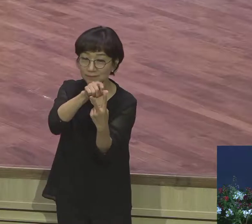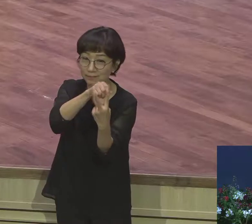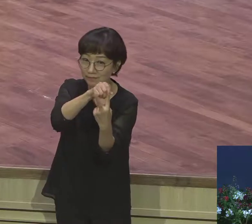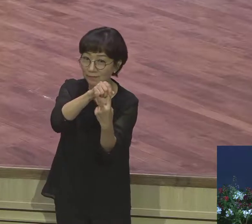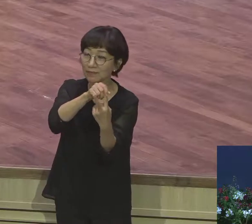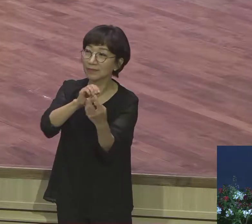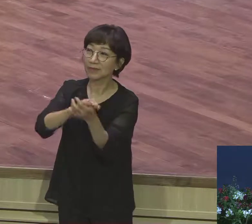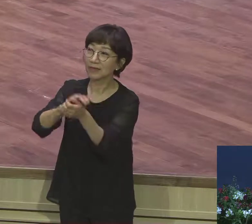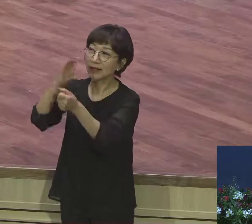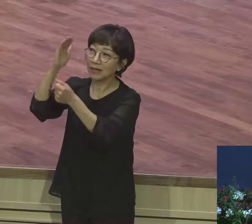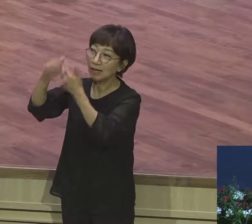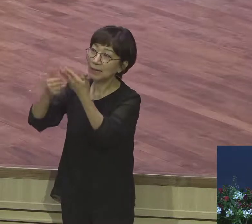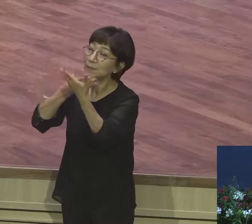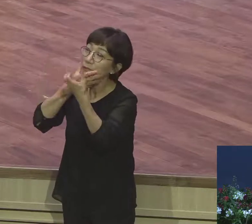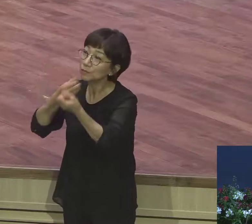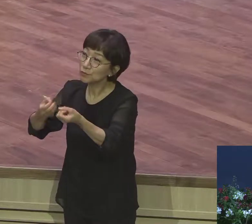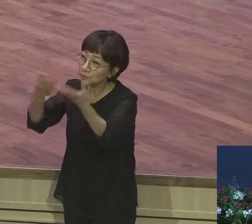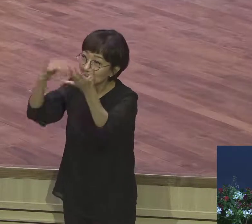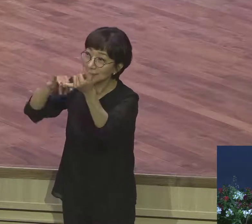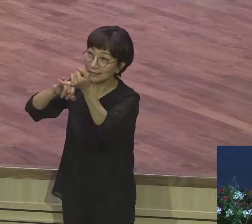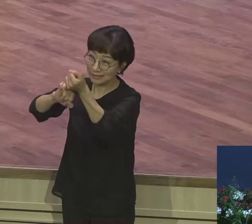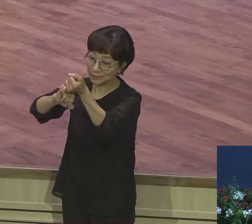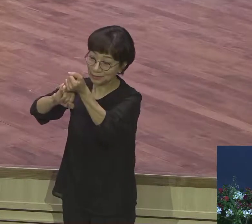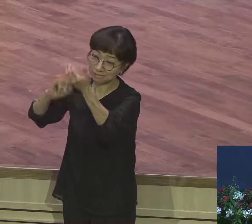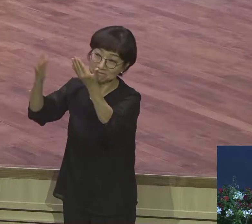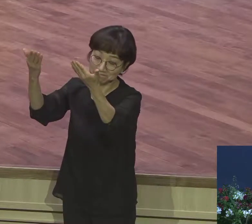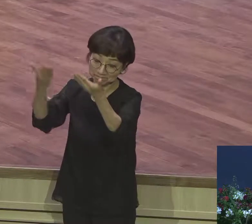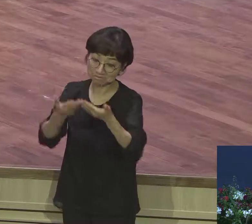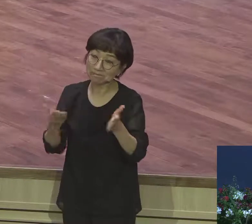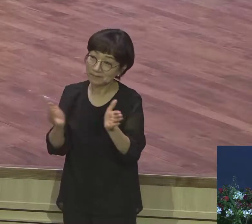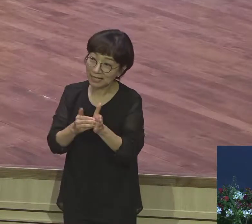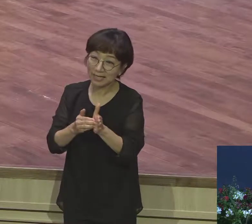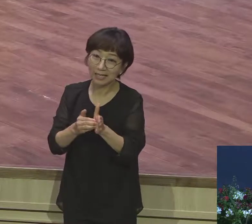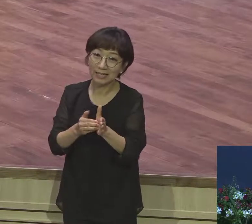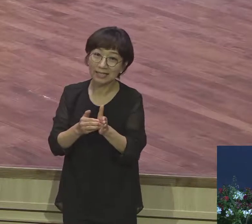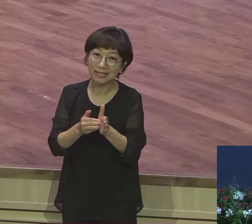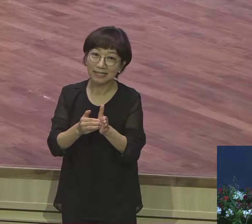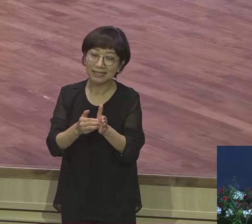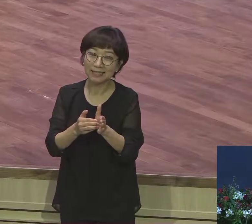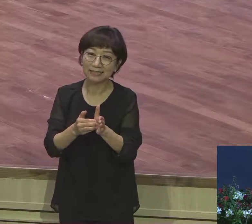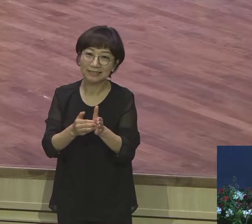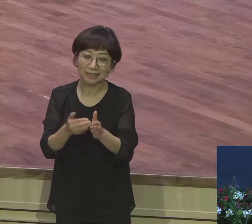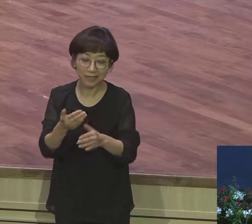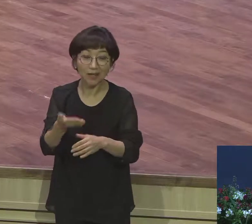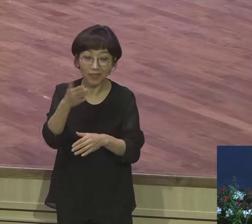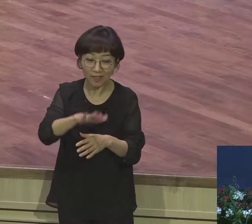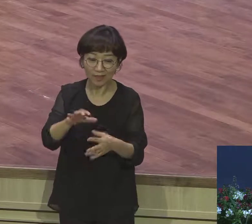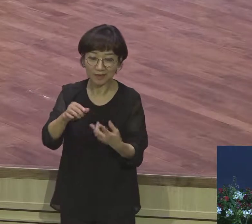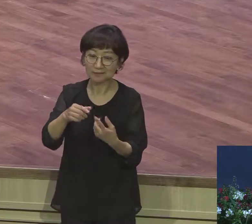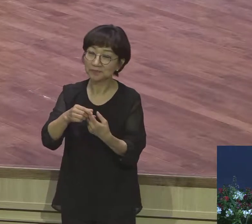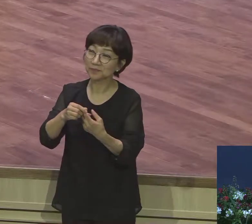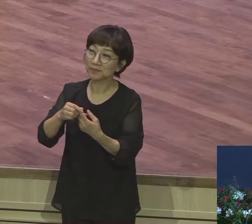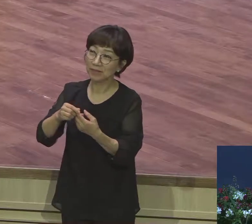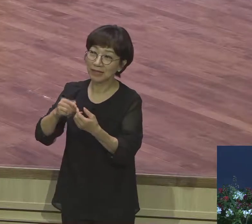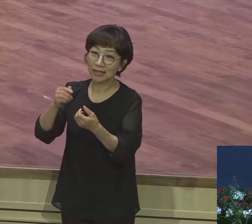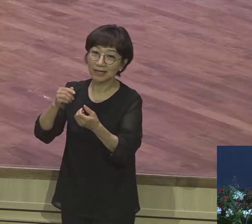축복을 받았지만 그것이 아직도 하늘에 있는 사람이고 땅에 이루어진 사람이 있어요 잘 들으세요